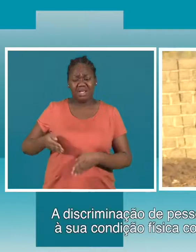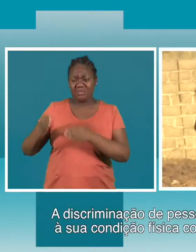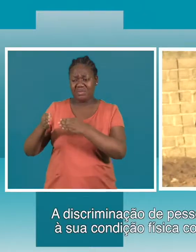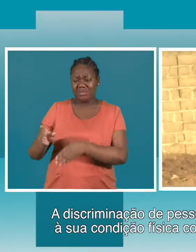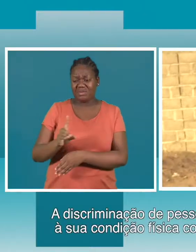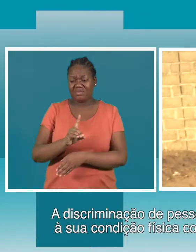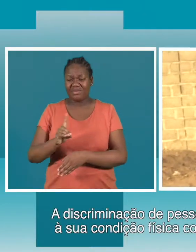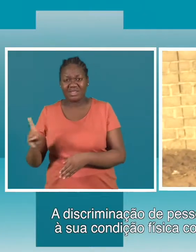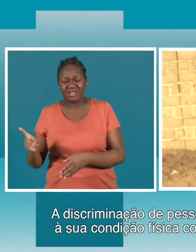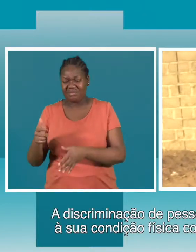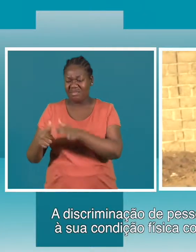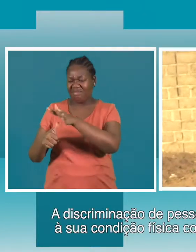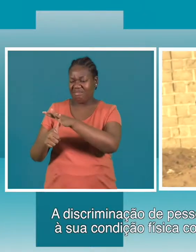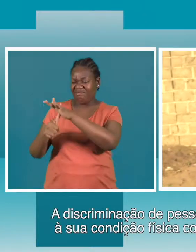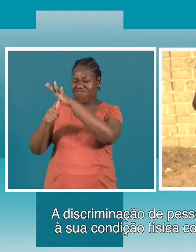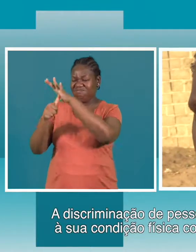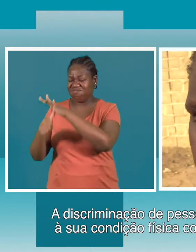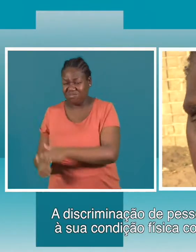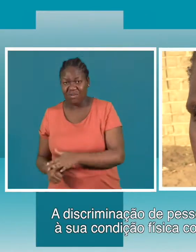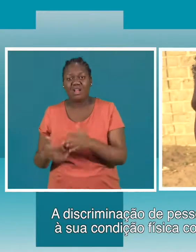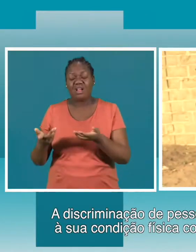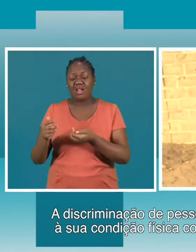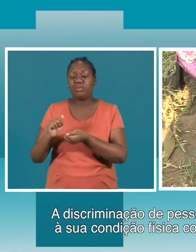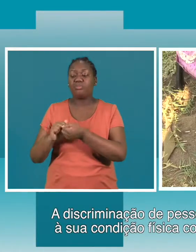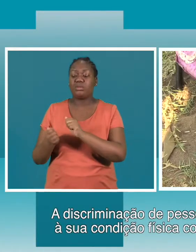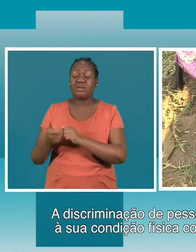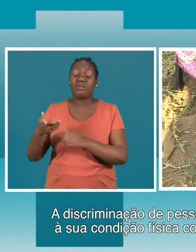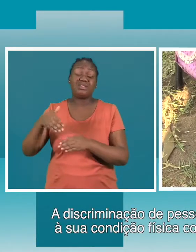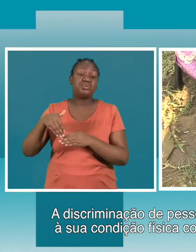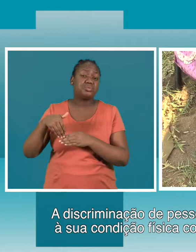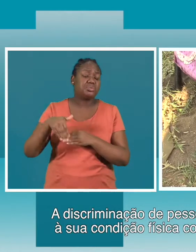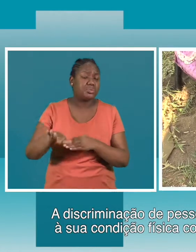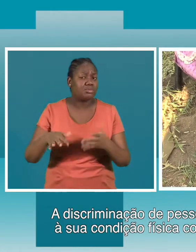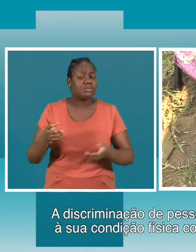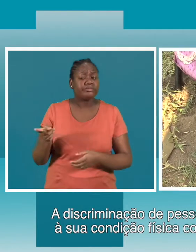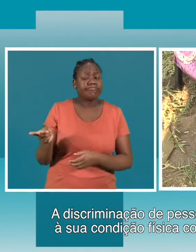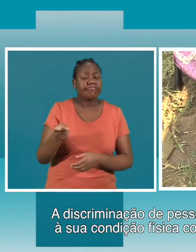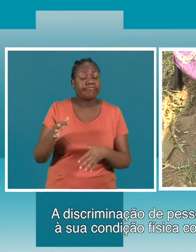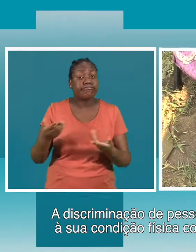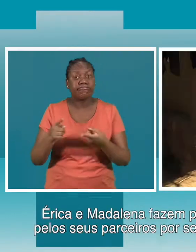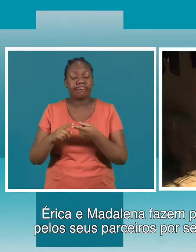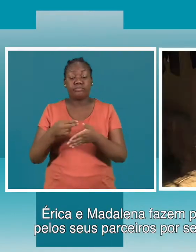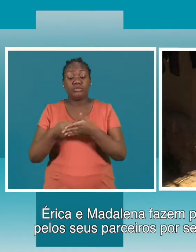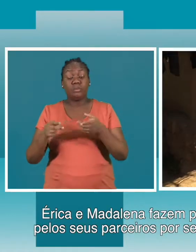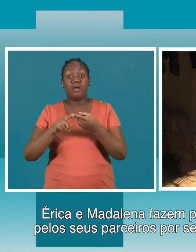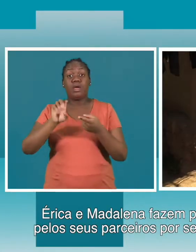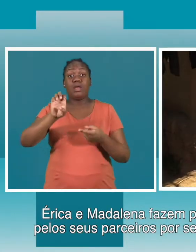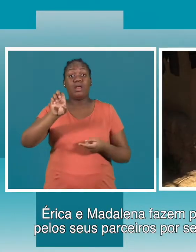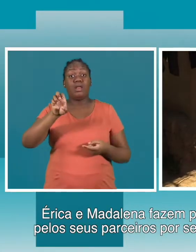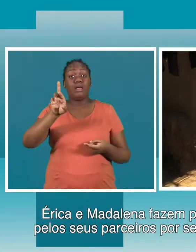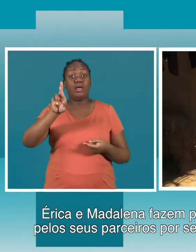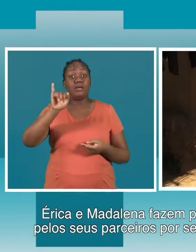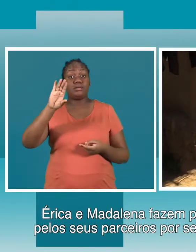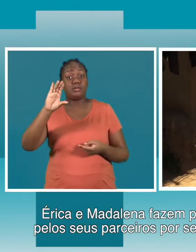A discriminação de pessoas com deficiência devido a sua condição física continua a ser um problema. Érica e